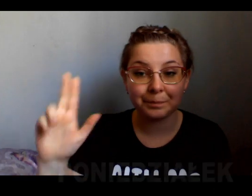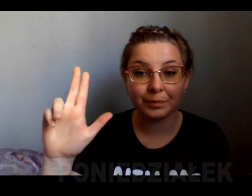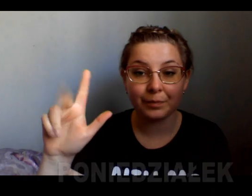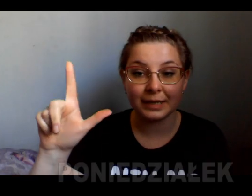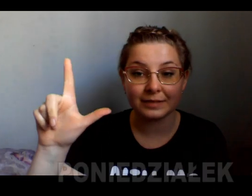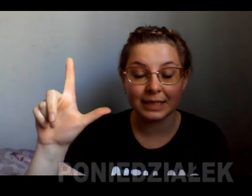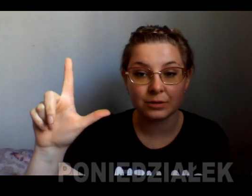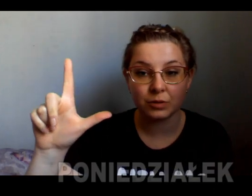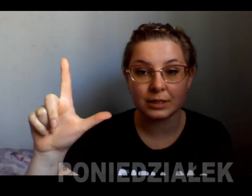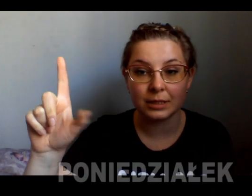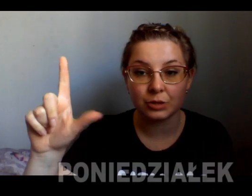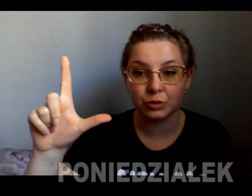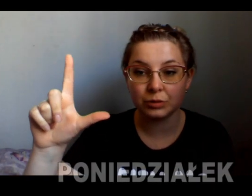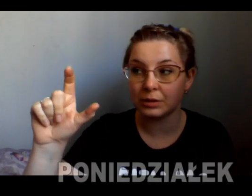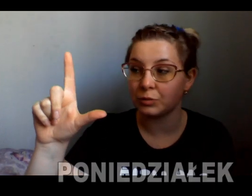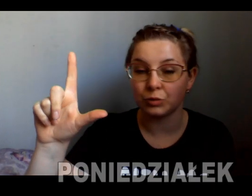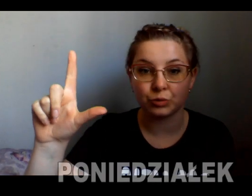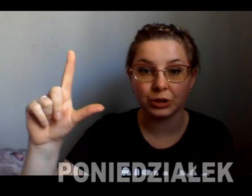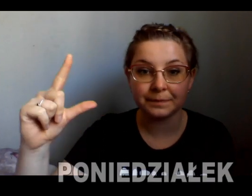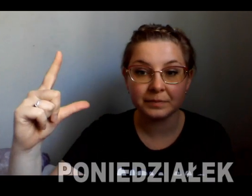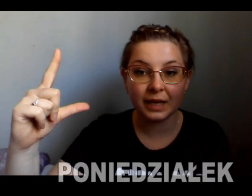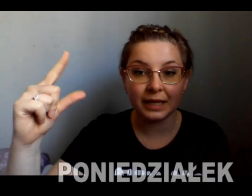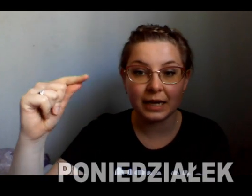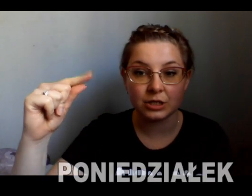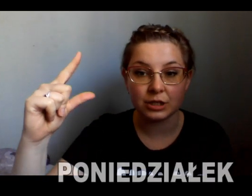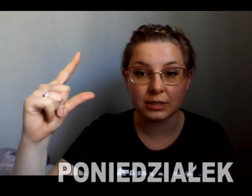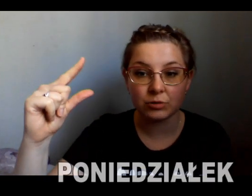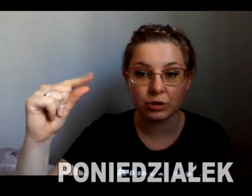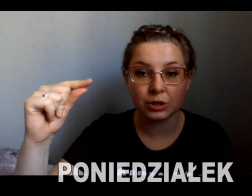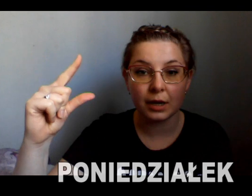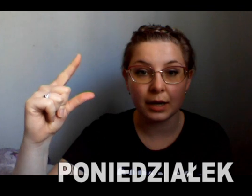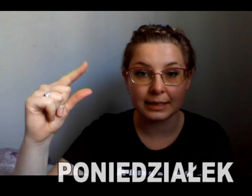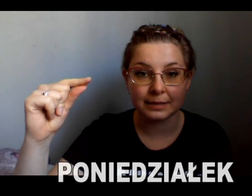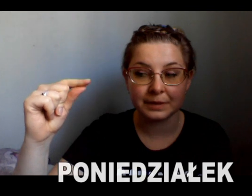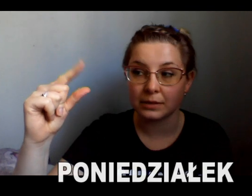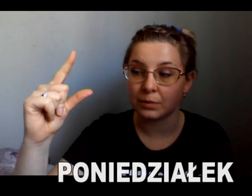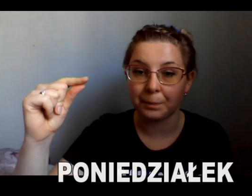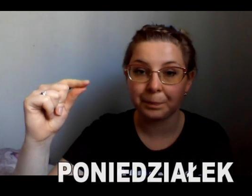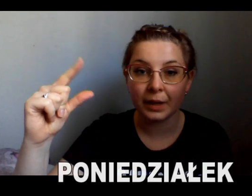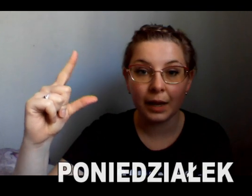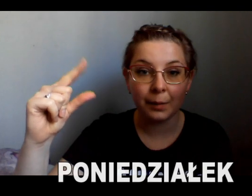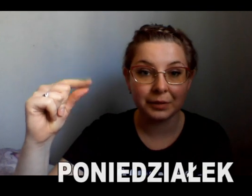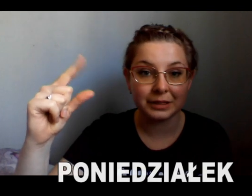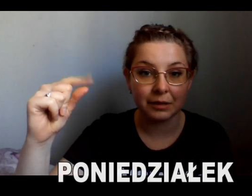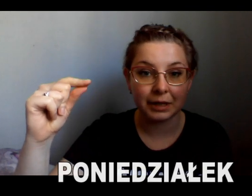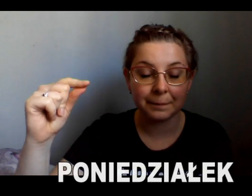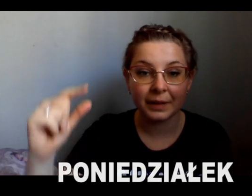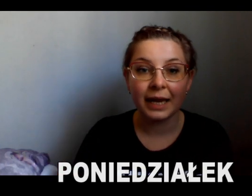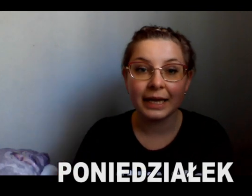Palec wskazujący i kciuk są ku górze i należy je złączyć razem z sobą. Poniedziałek. Jest